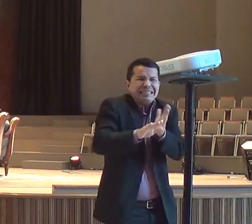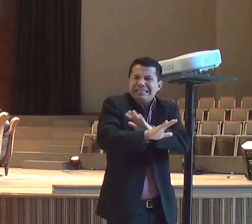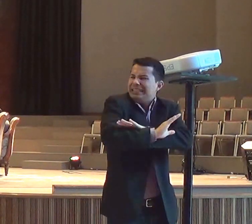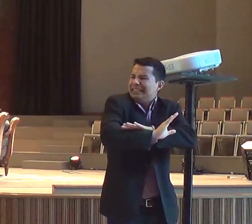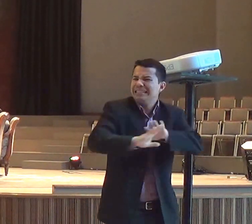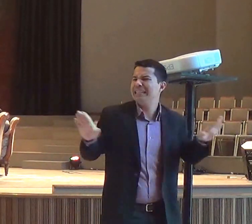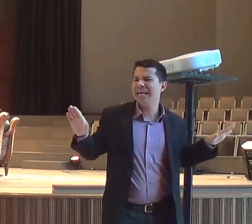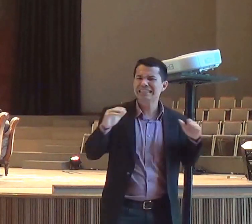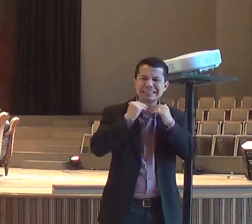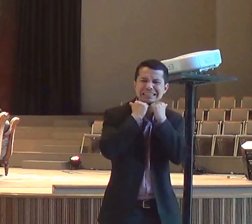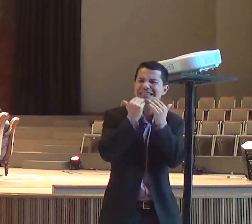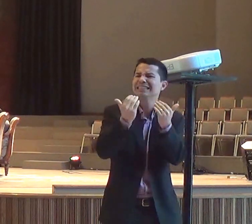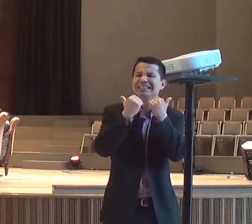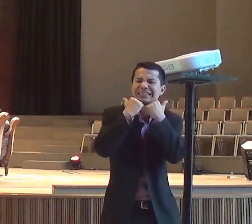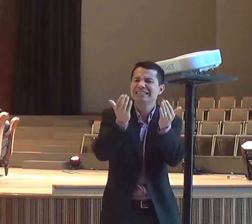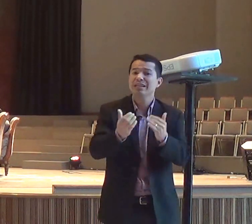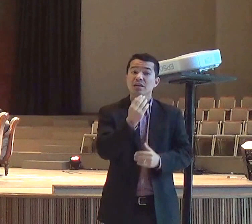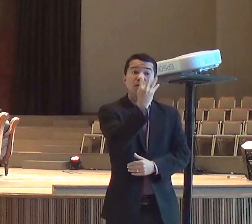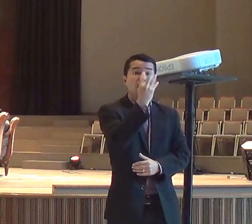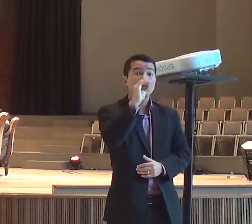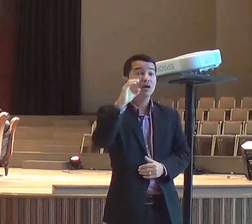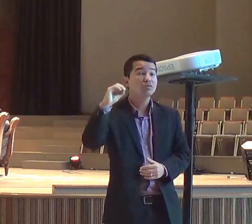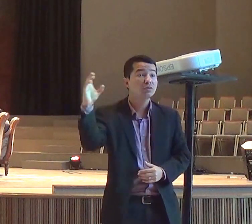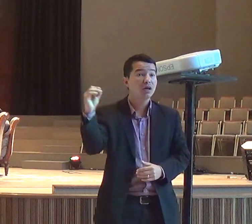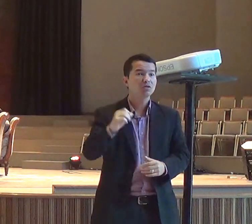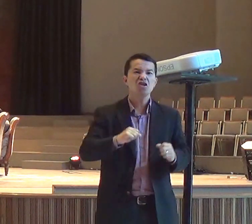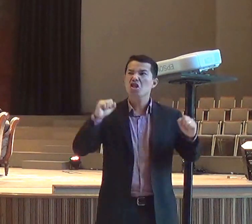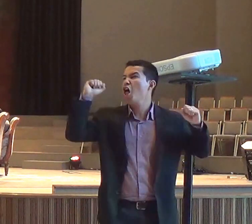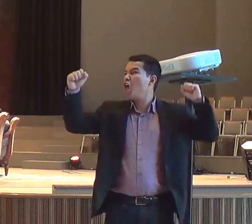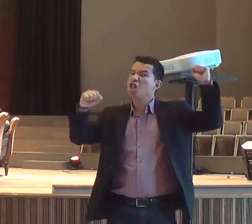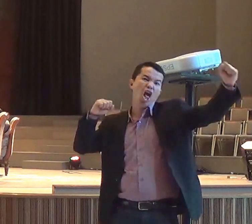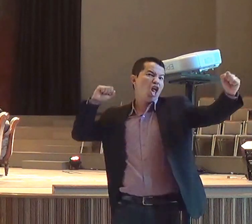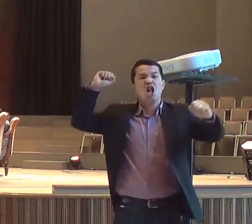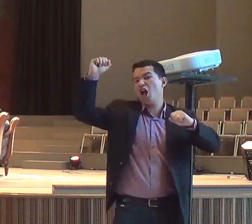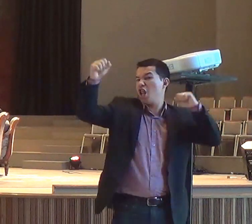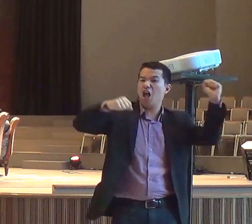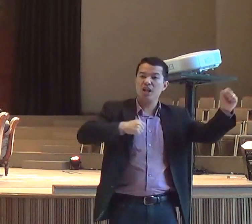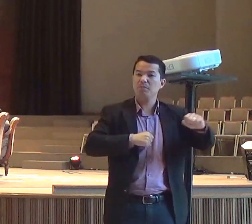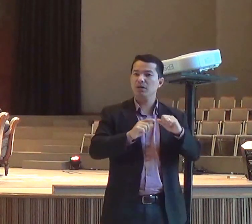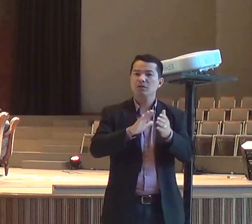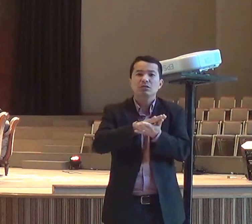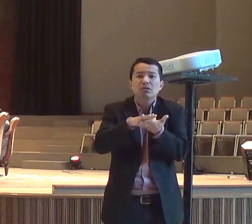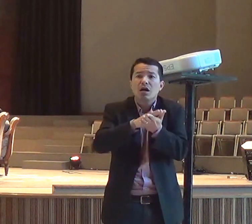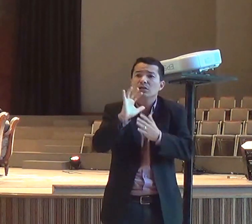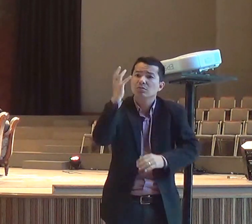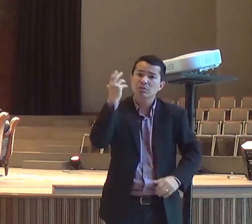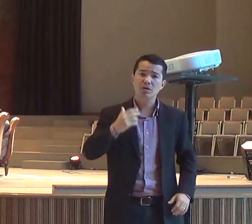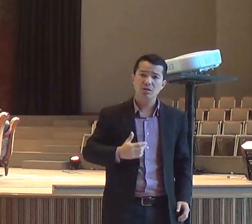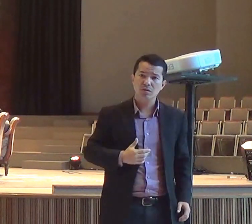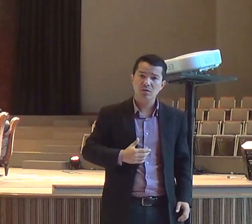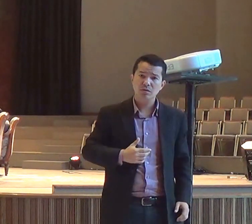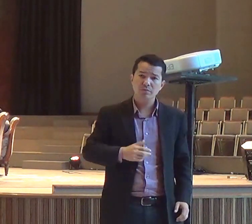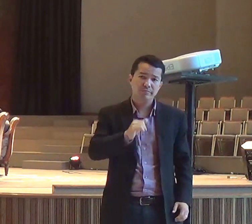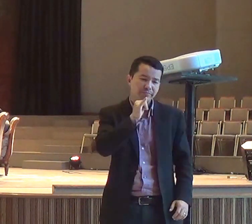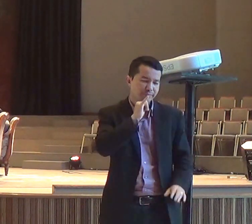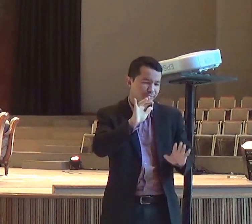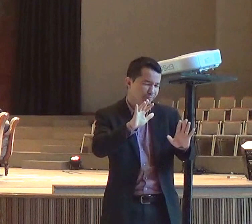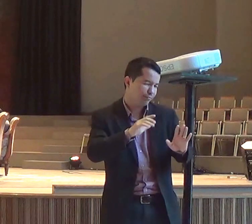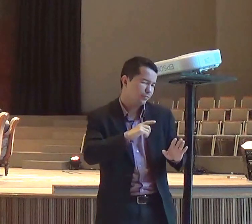deu atenção. A história diz que o altar estava quebrado, o